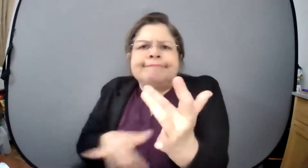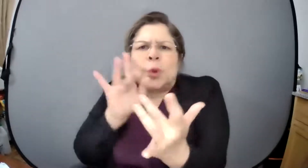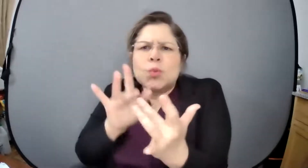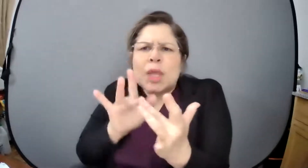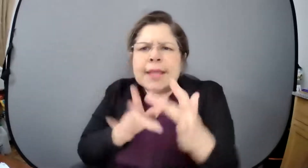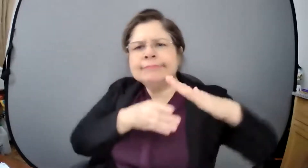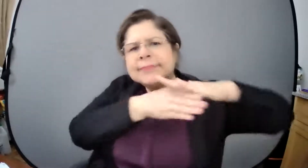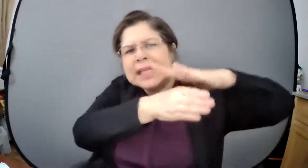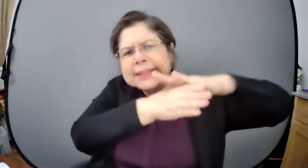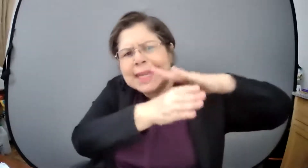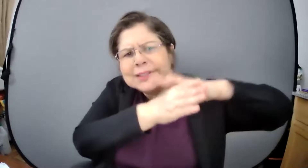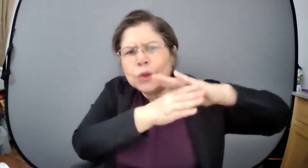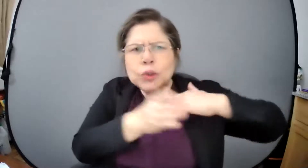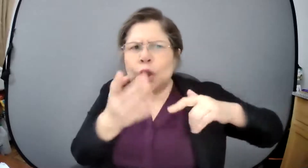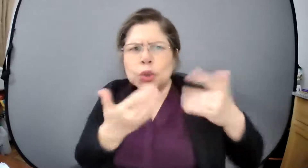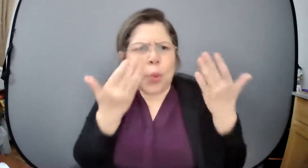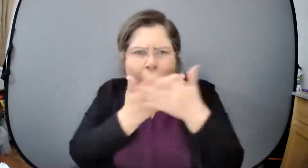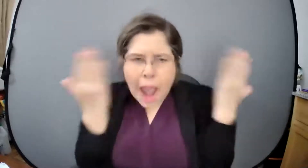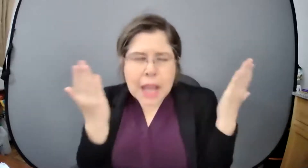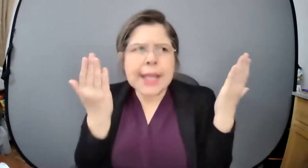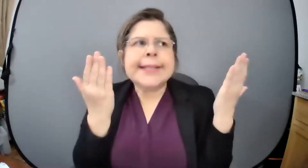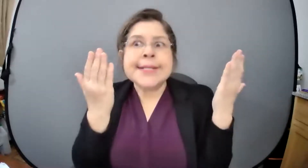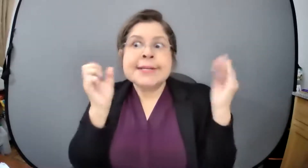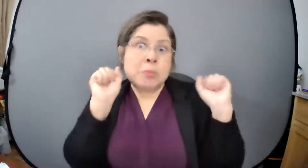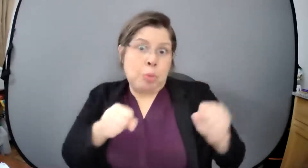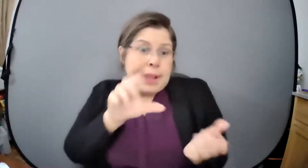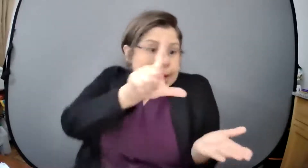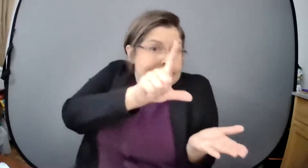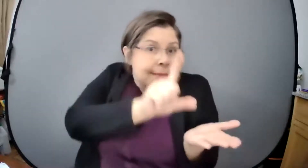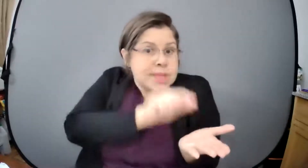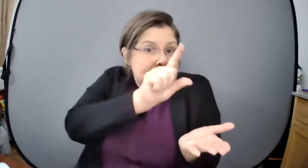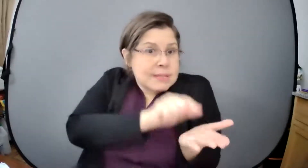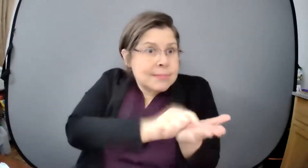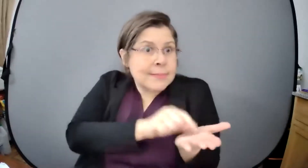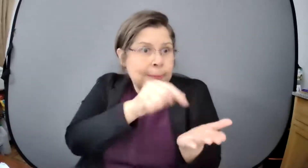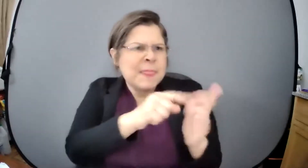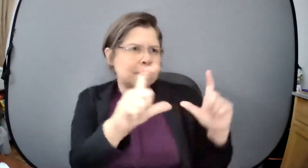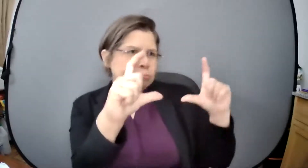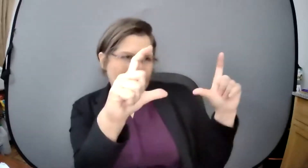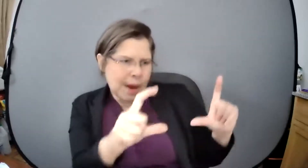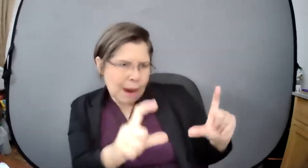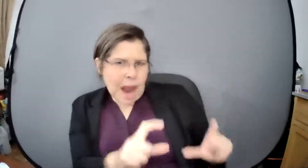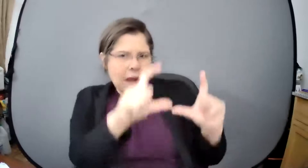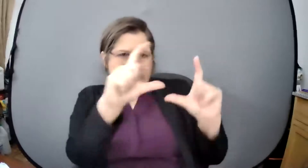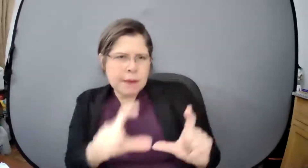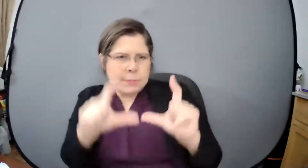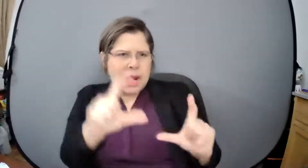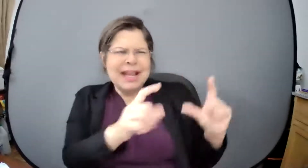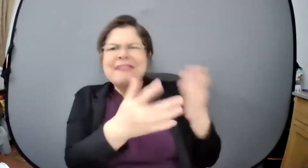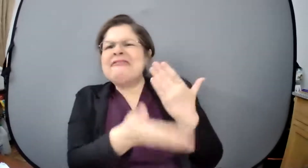tradicionales también ahí es que nosotros queremos que se empoderen los líderes comunitarios que ustedes